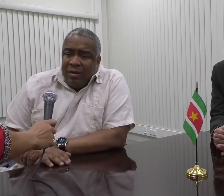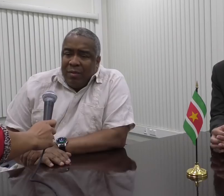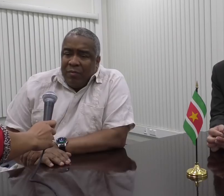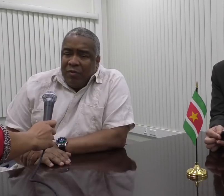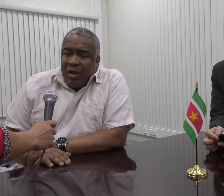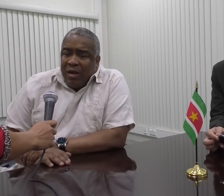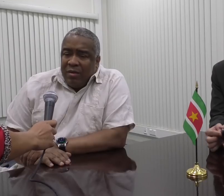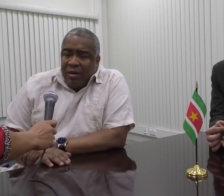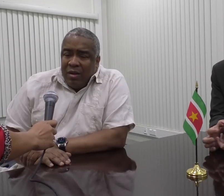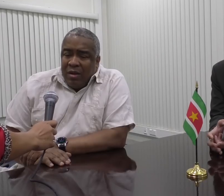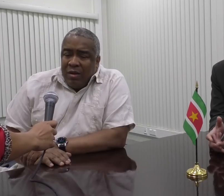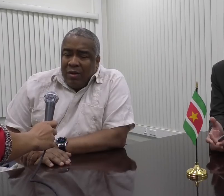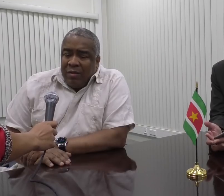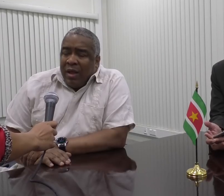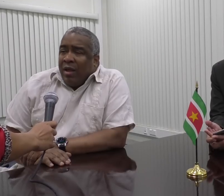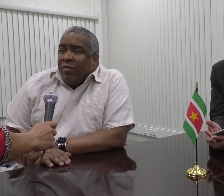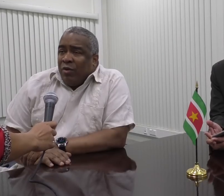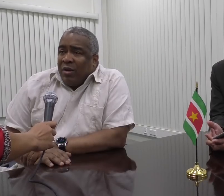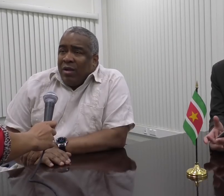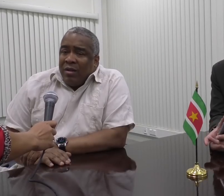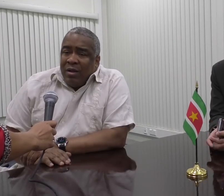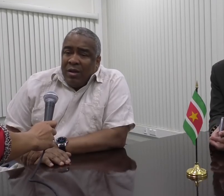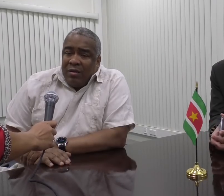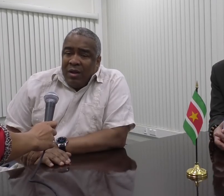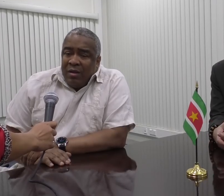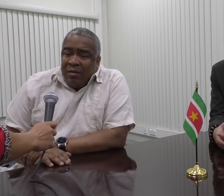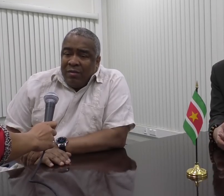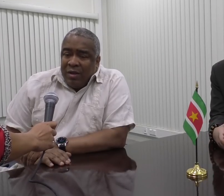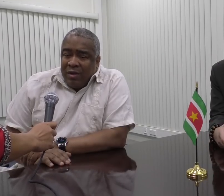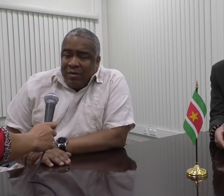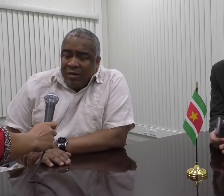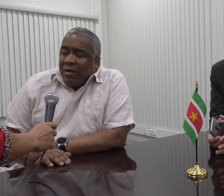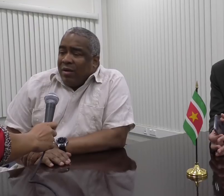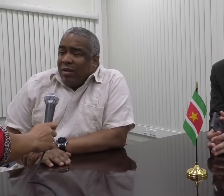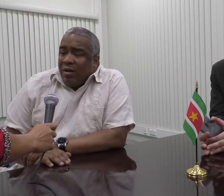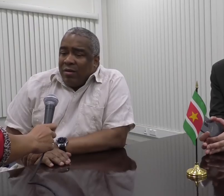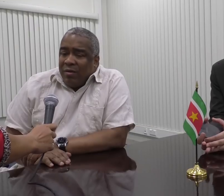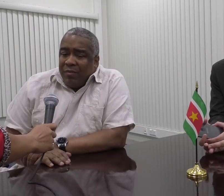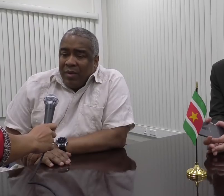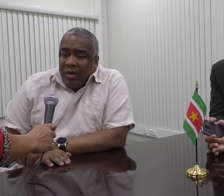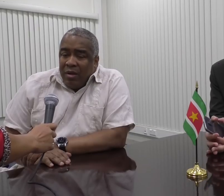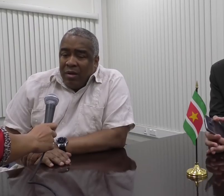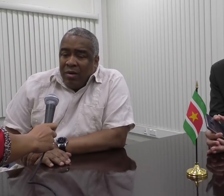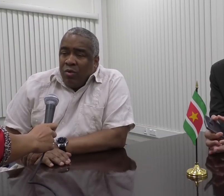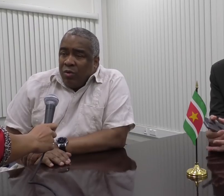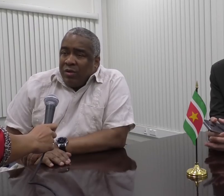via zijn eigen valuta tegen zeer, zeer, zeer redelijke